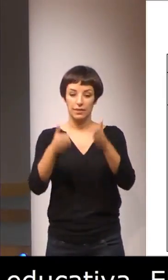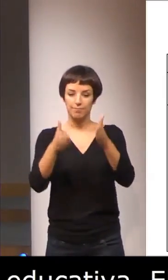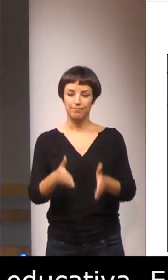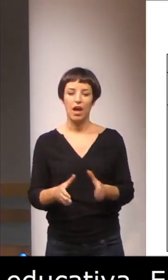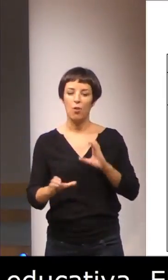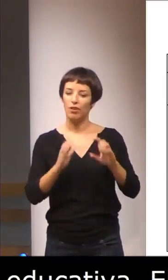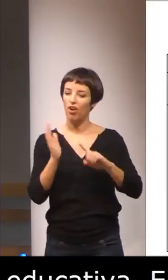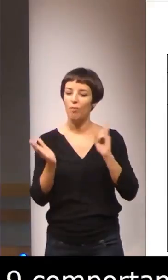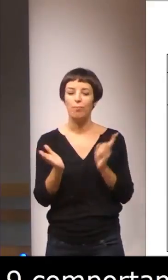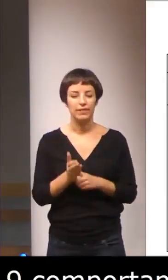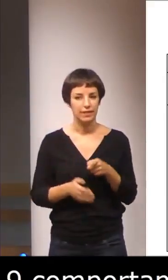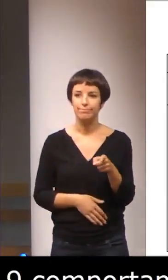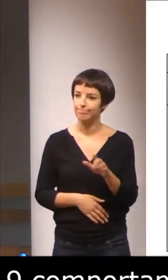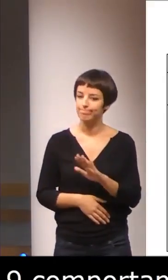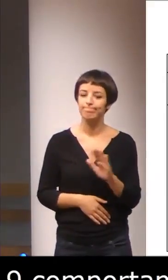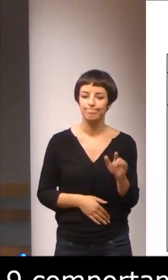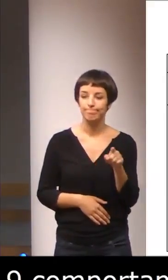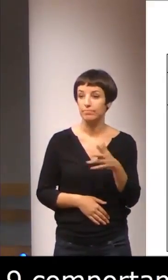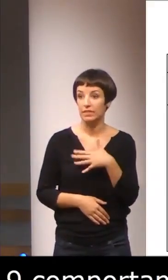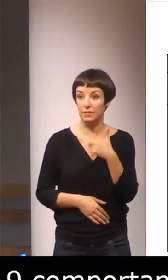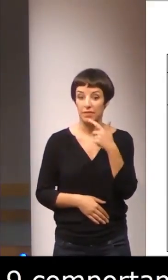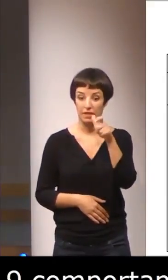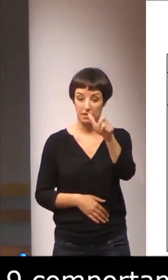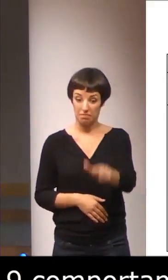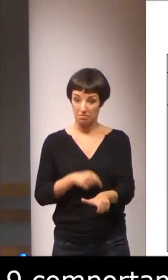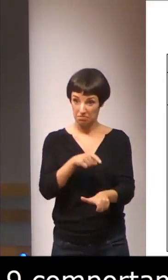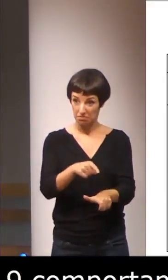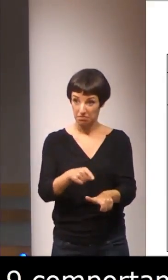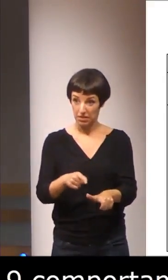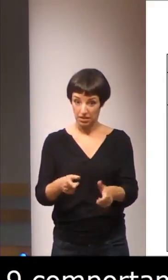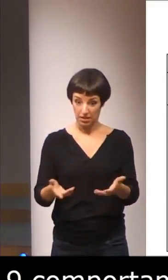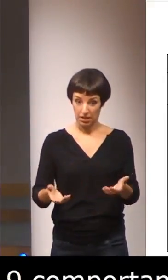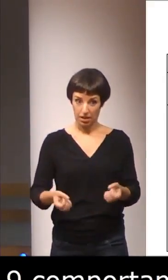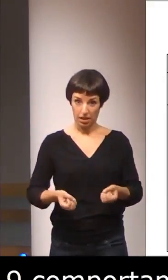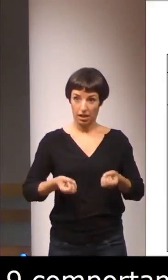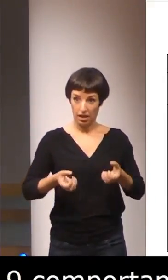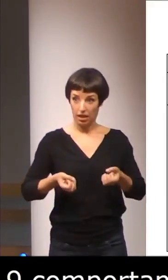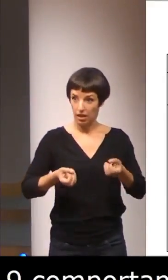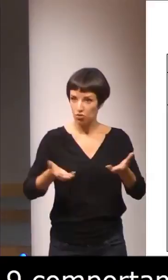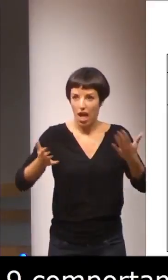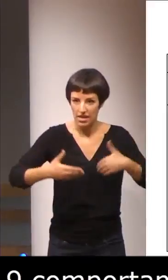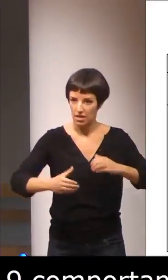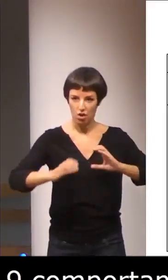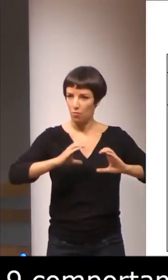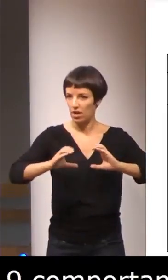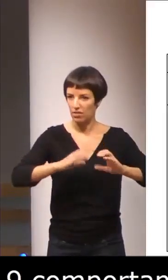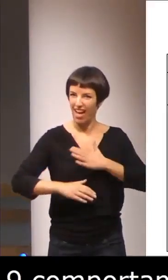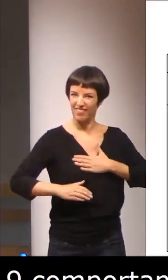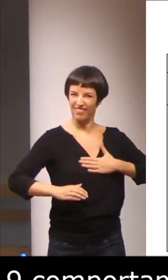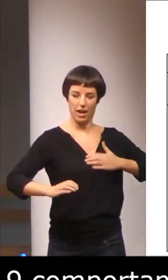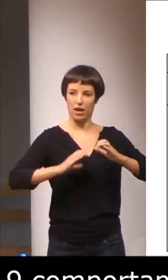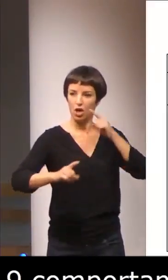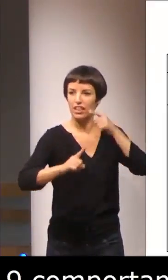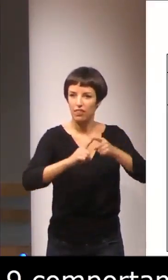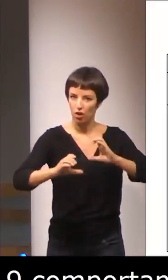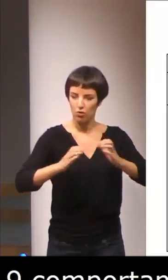comunicación. Serían alumnos que no presentan intención comunicativa o alumnos que